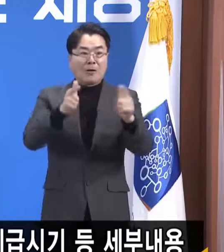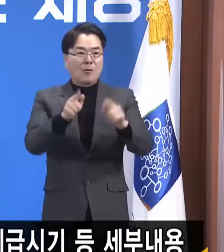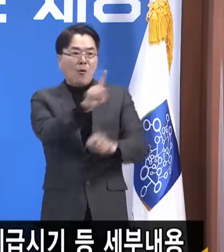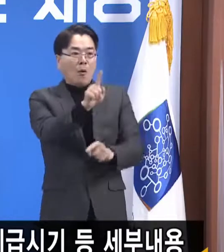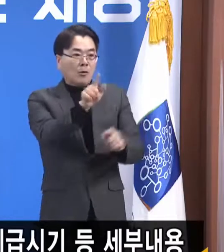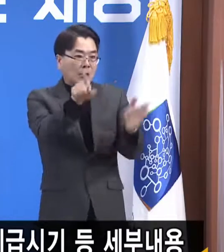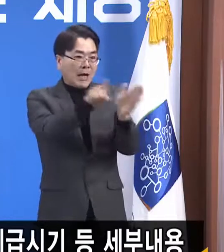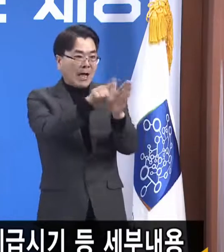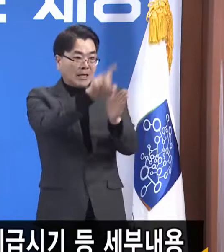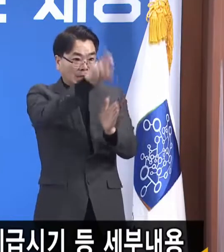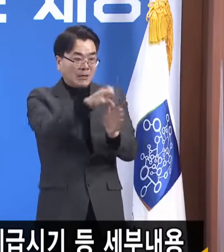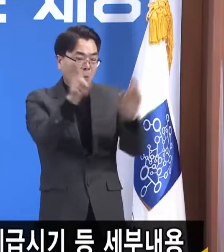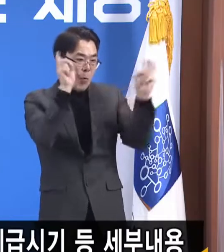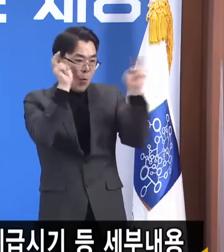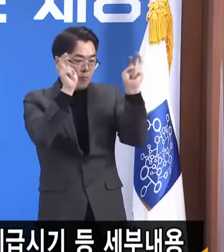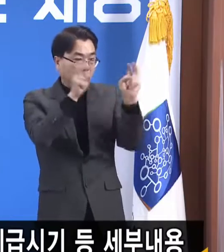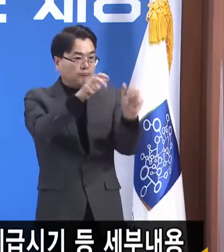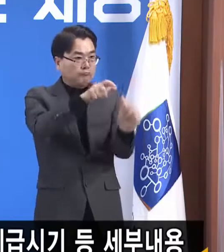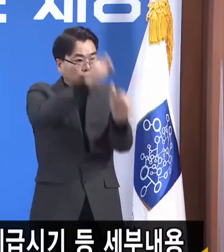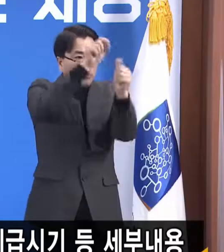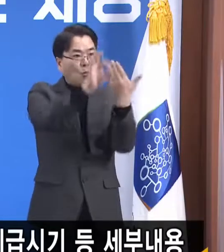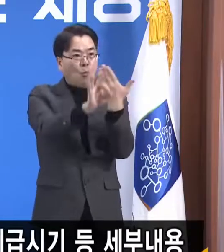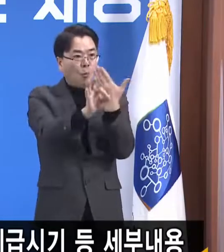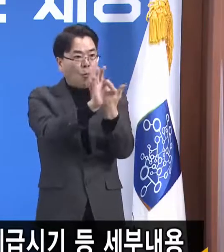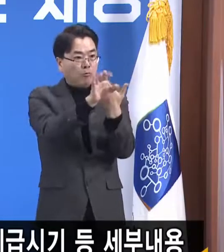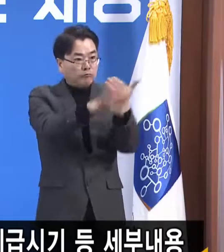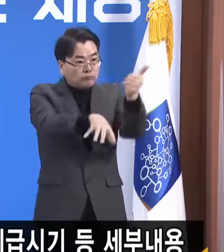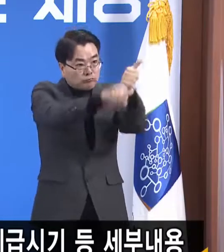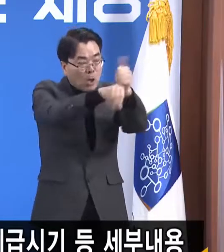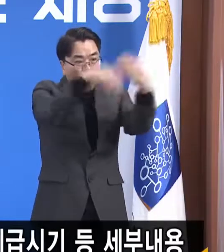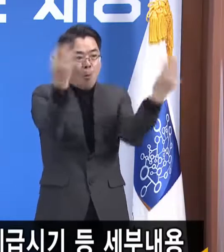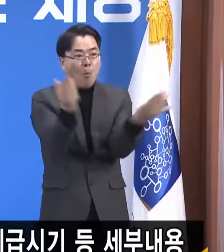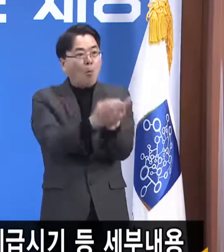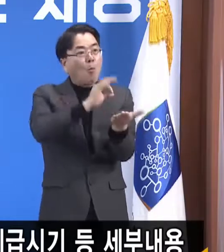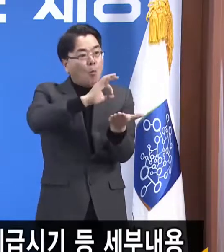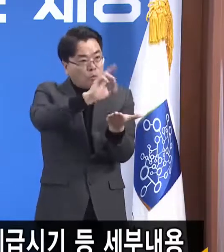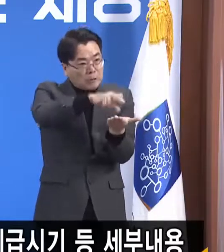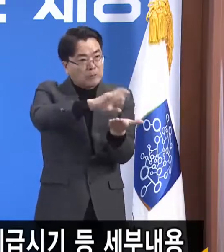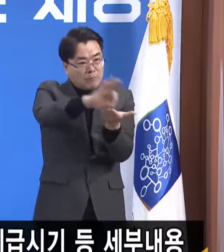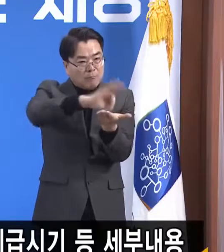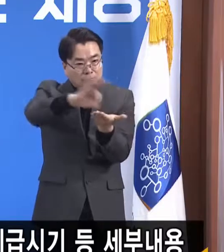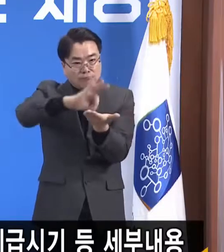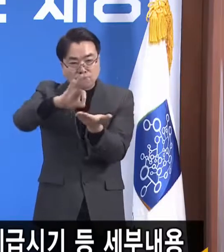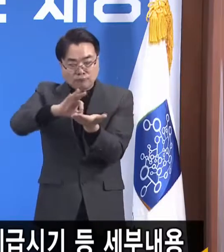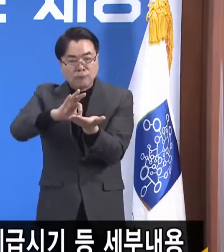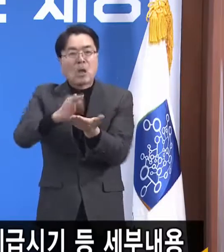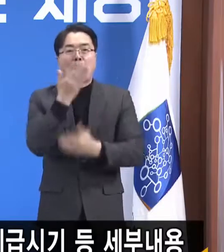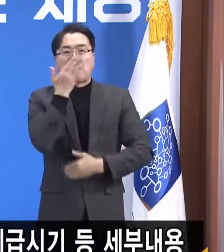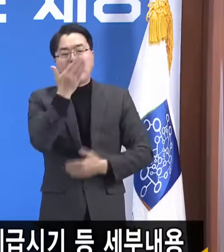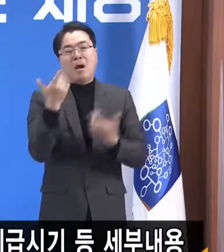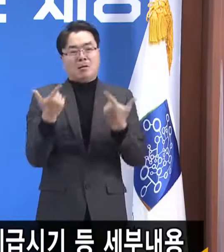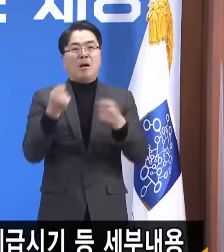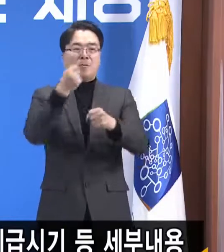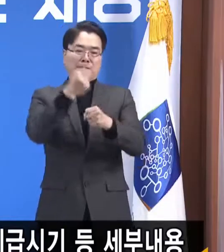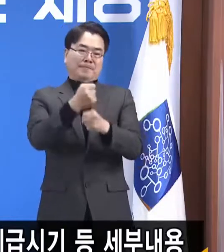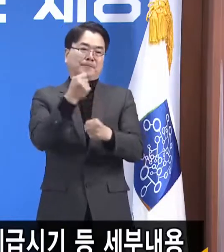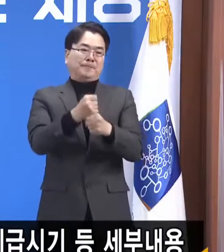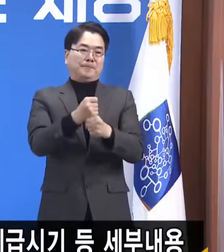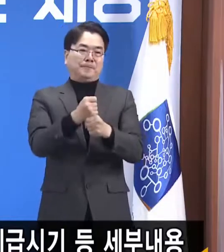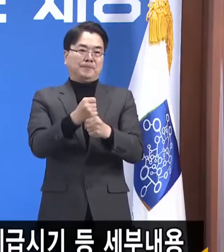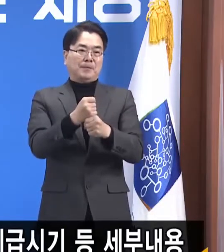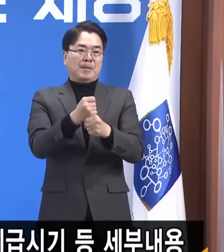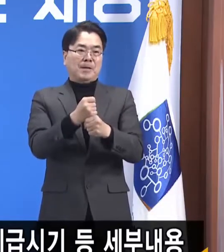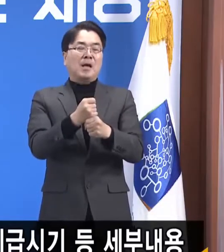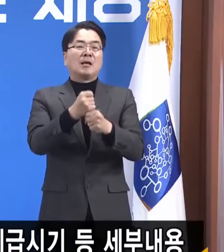선택해서 해당 카드사의 모든 카드로 재난기본소득을 사용할 수 있게 해서 현장신청에